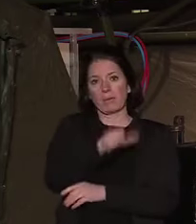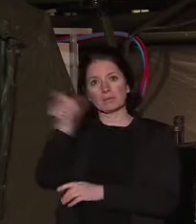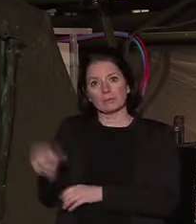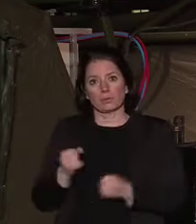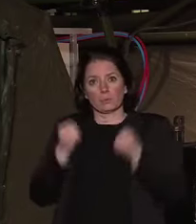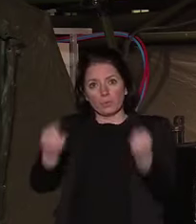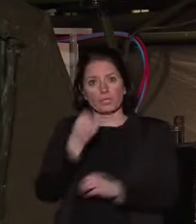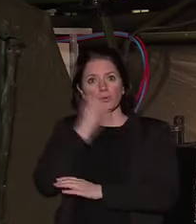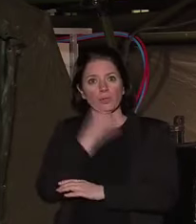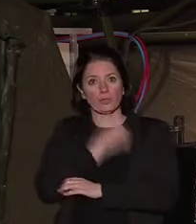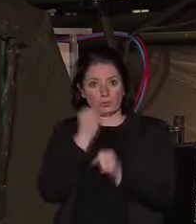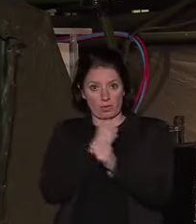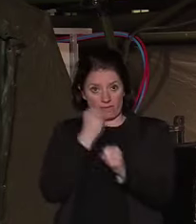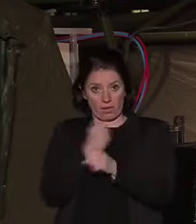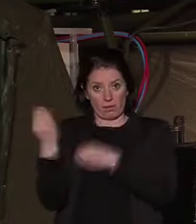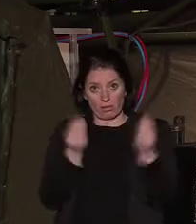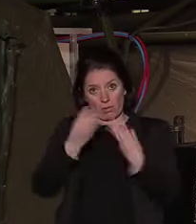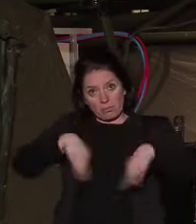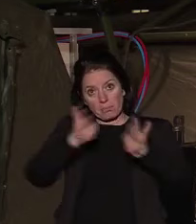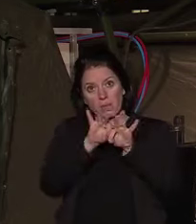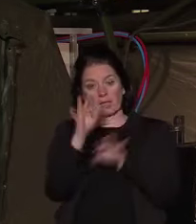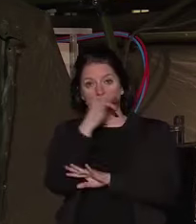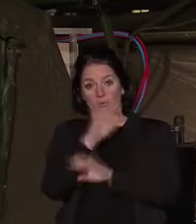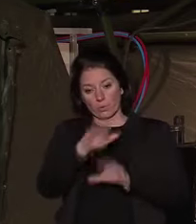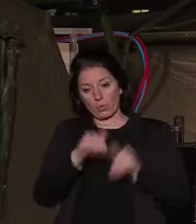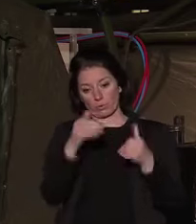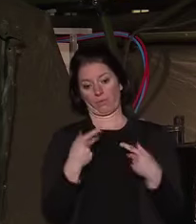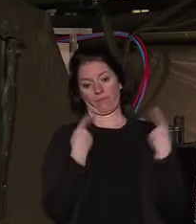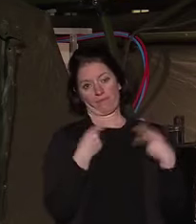permettent au pays de continuer à vivre dans ce contexte.